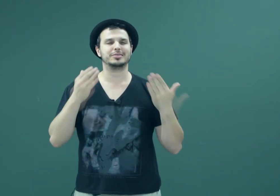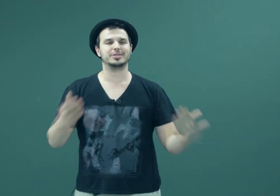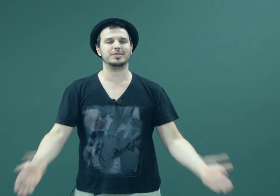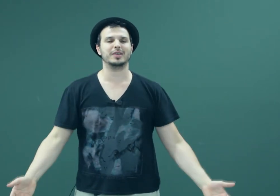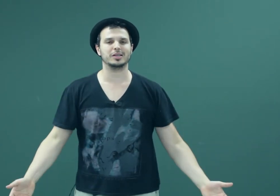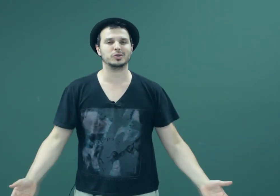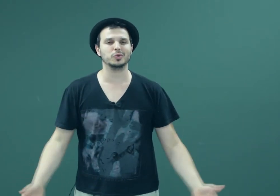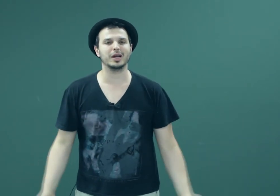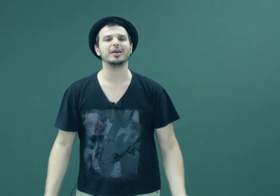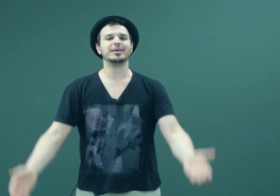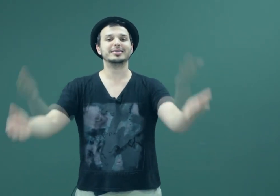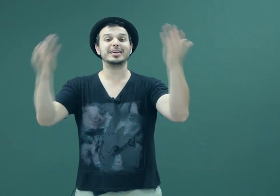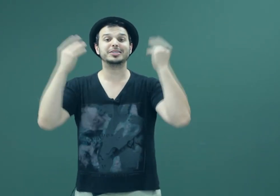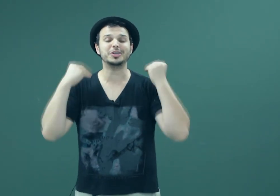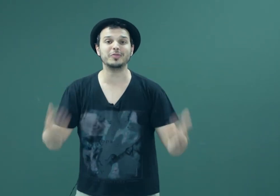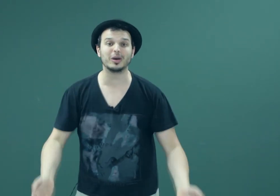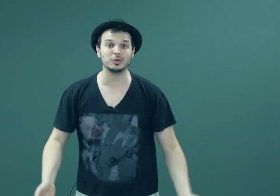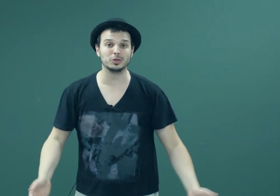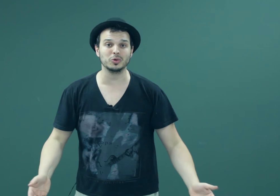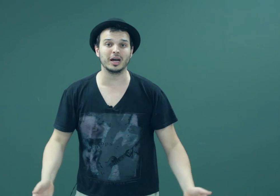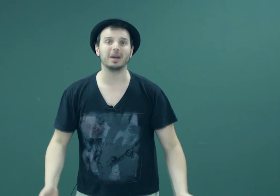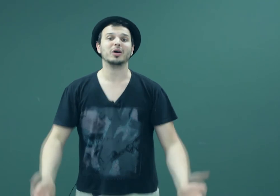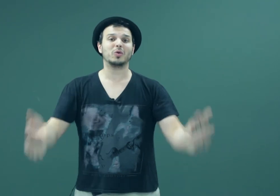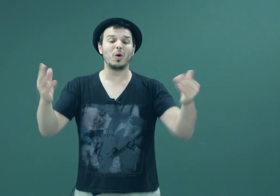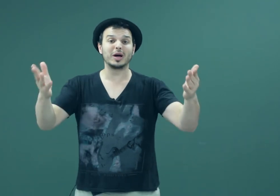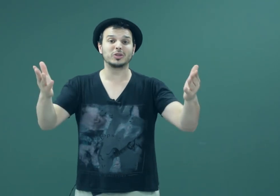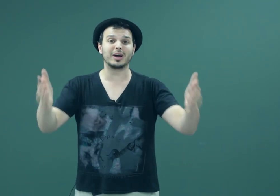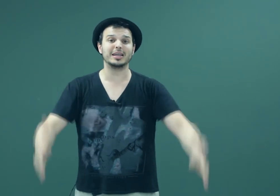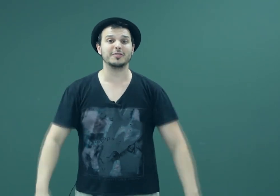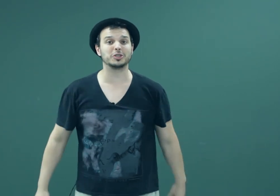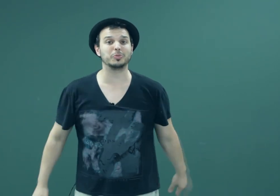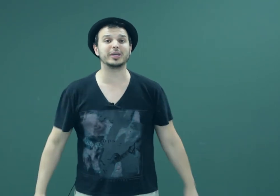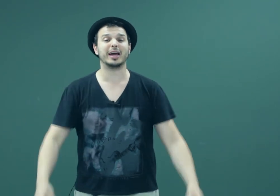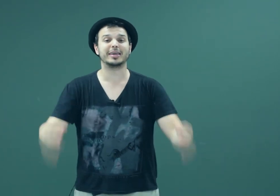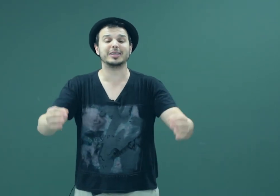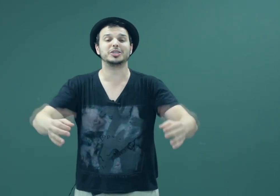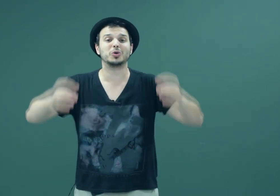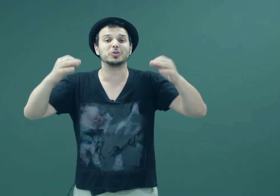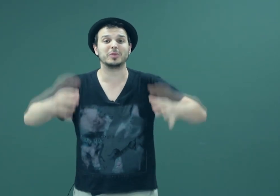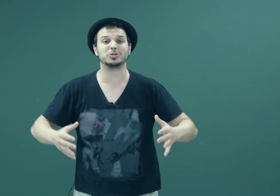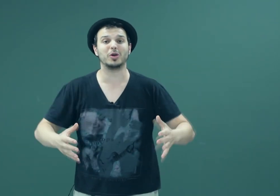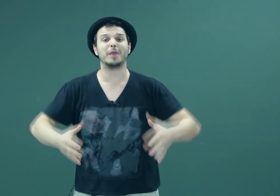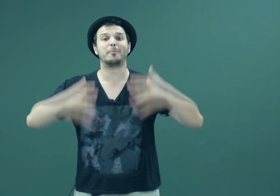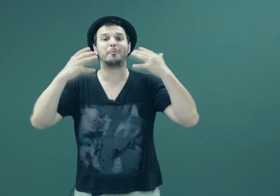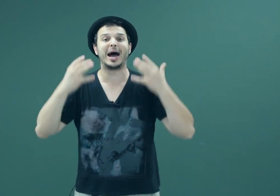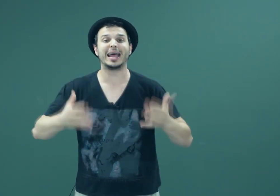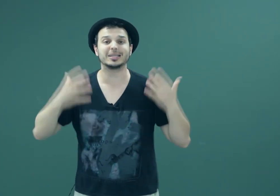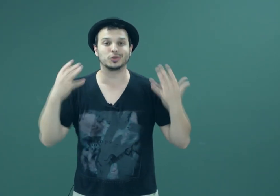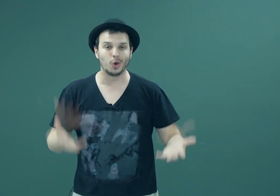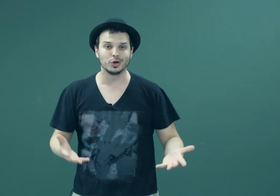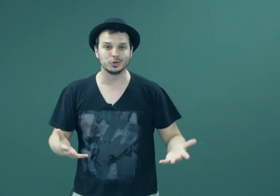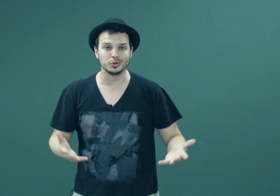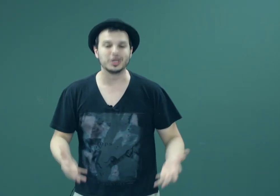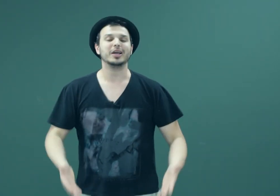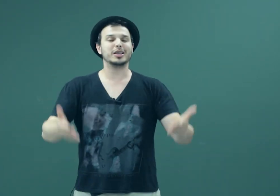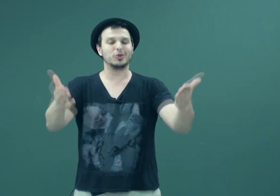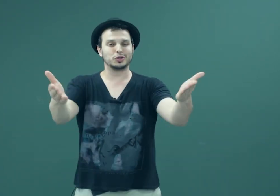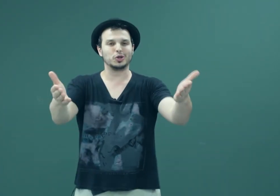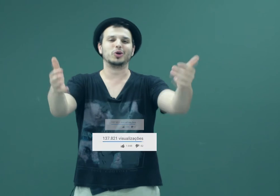Incentive a leitura, incentive a cultura com a Toca Livros, porque aqui a gente conta uma história para todos. E gostou?